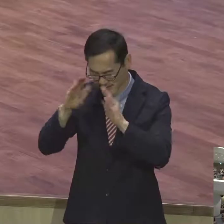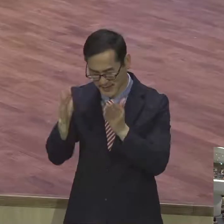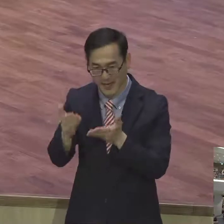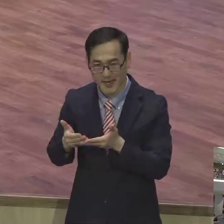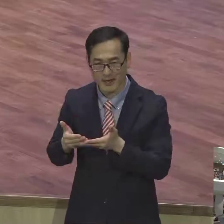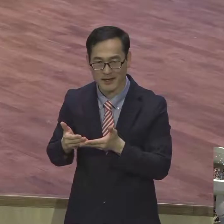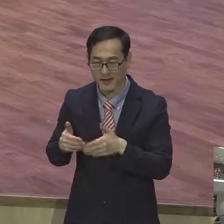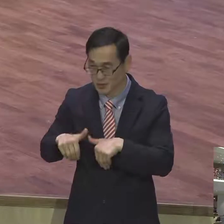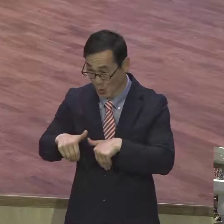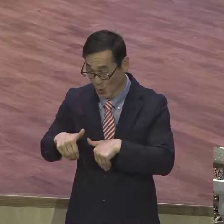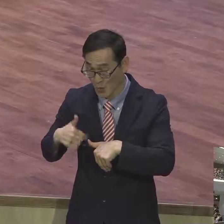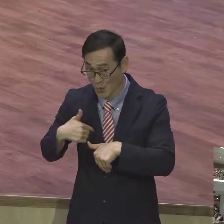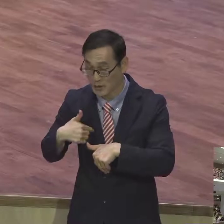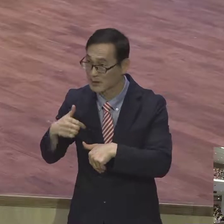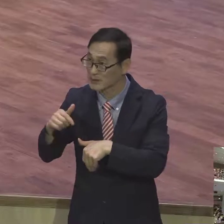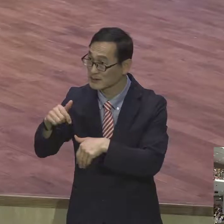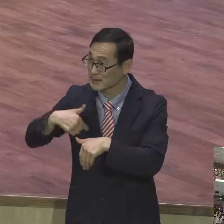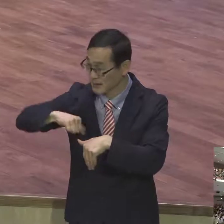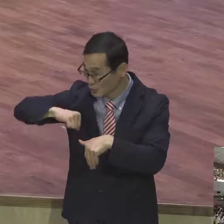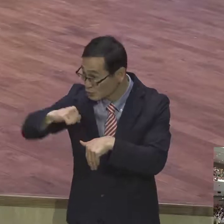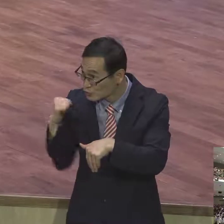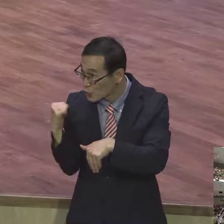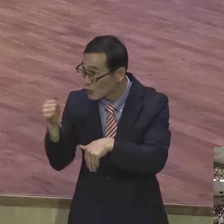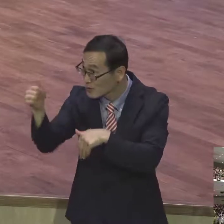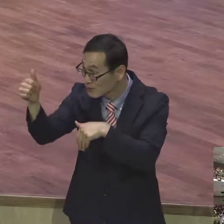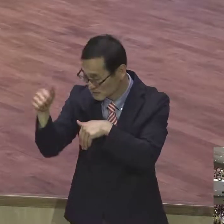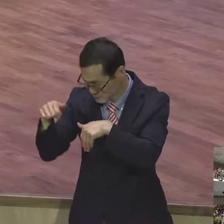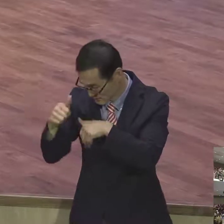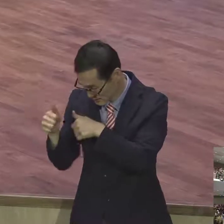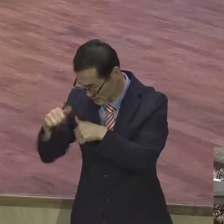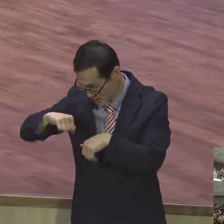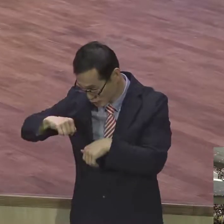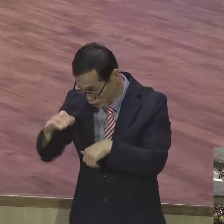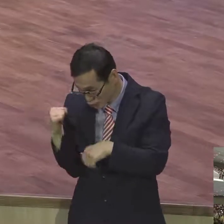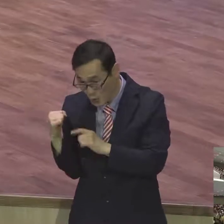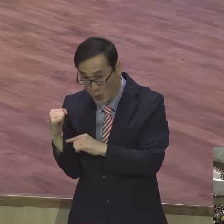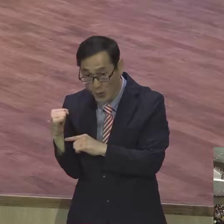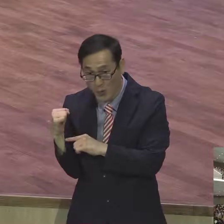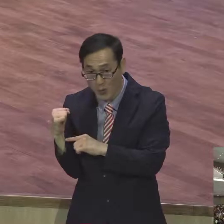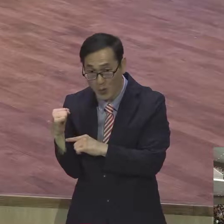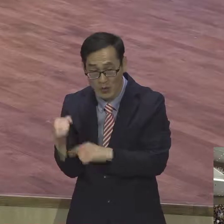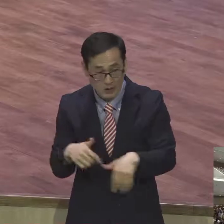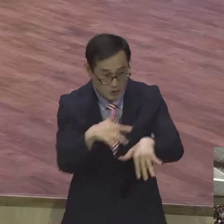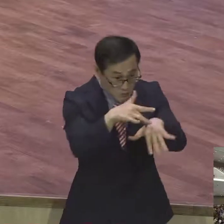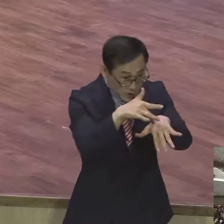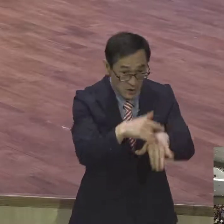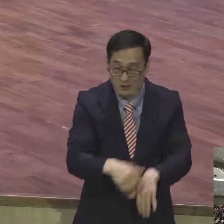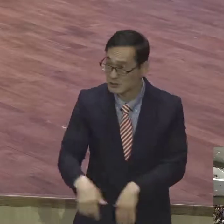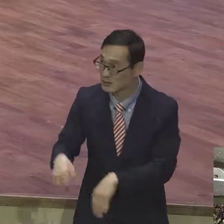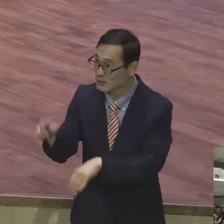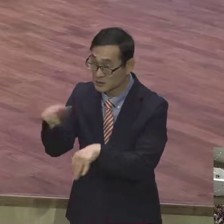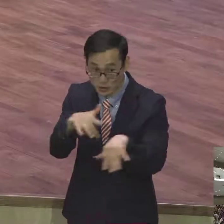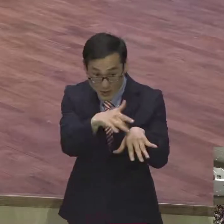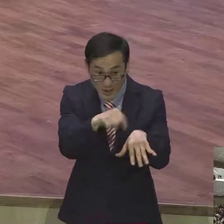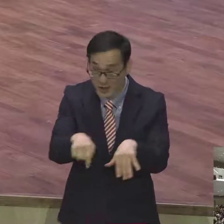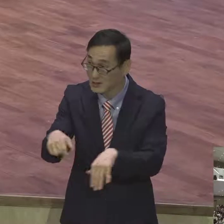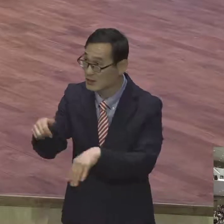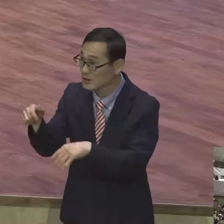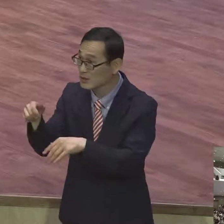그 순종함을 받는 자의 종이 되는 줄을 너희가 알지 못하느냐 혹은 저의 종으로 사망이리고 혹은 순종의 종으로